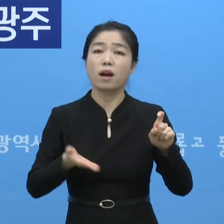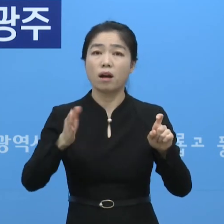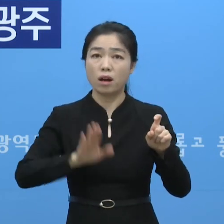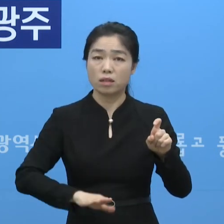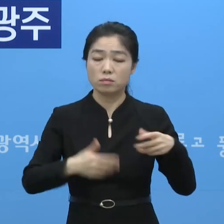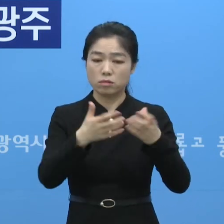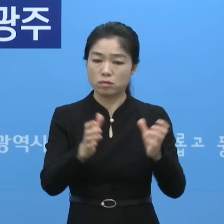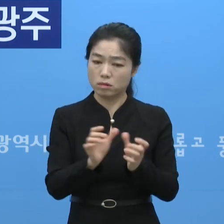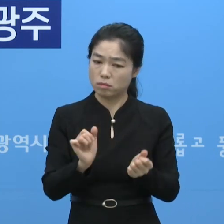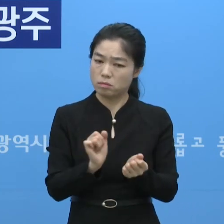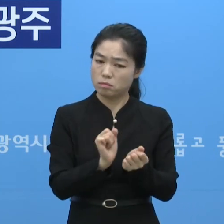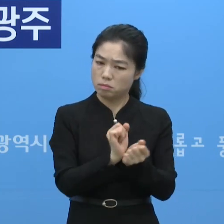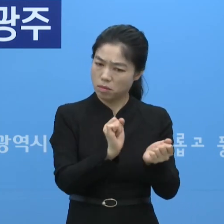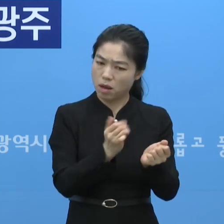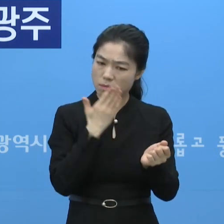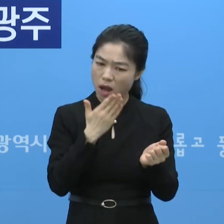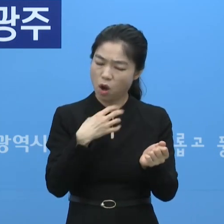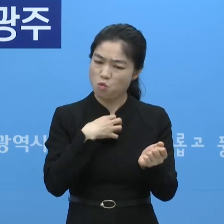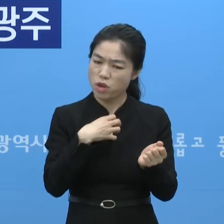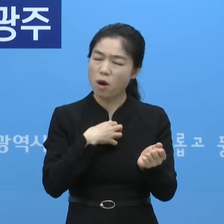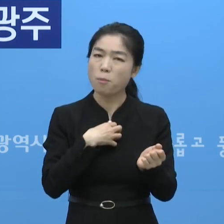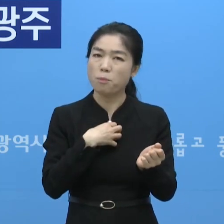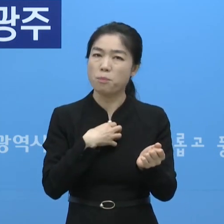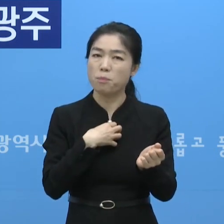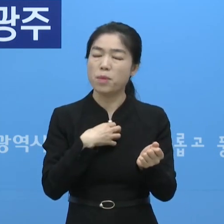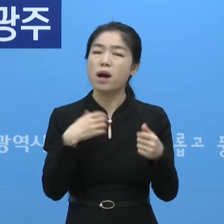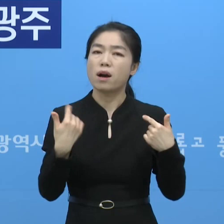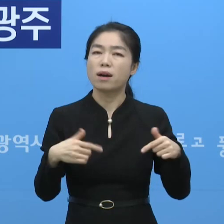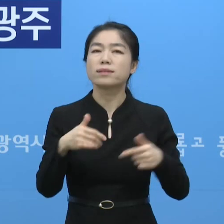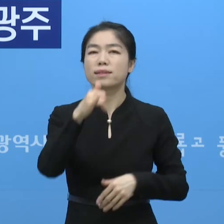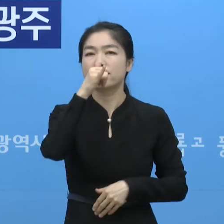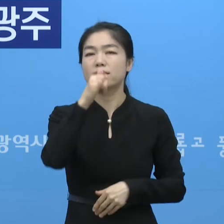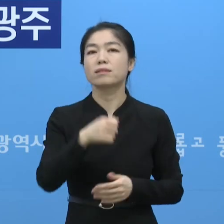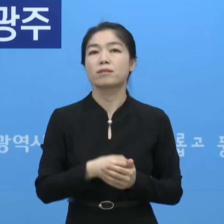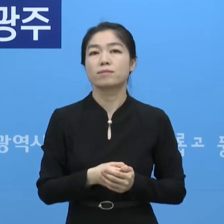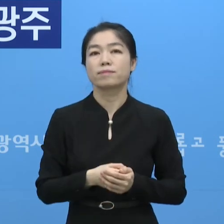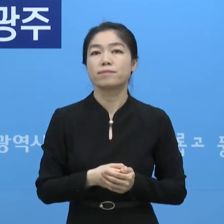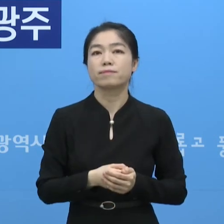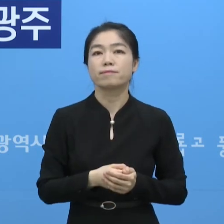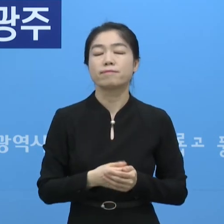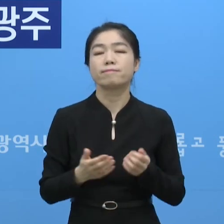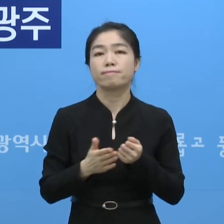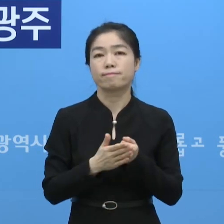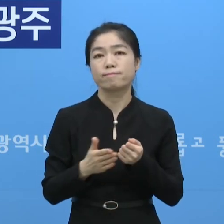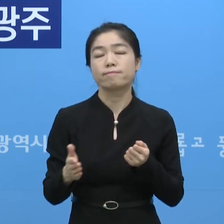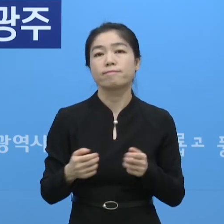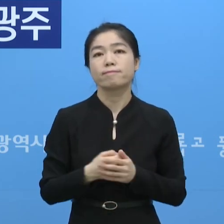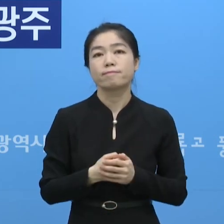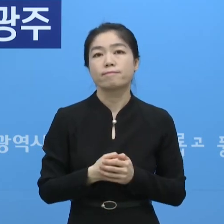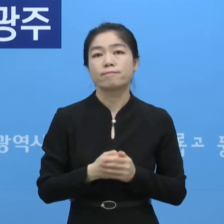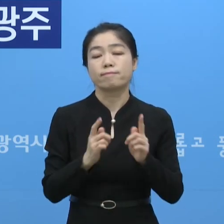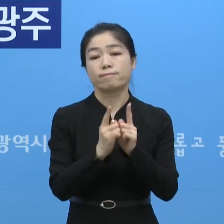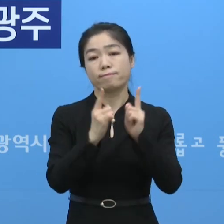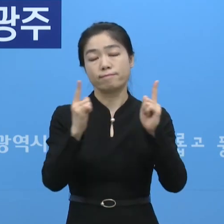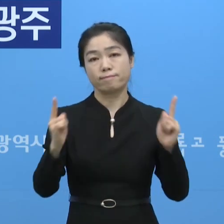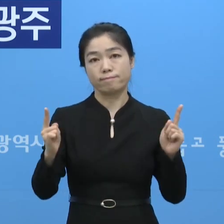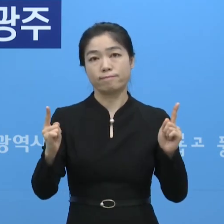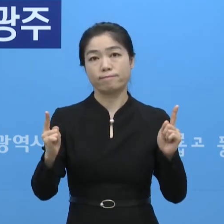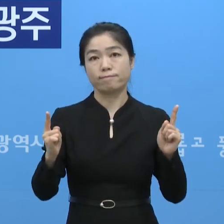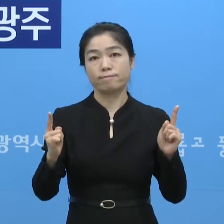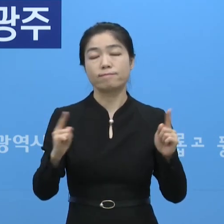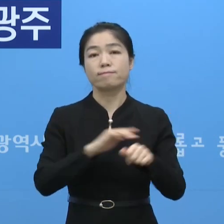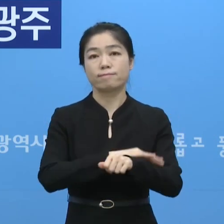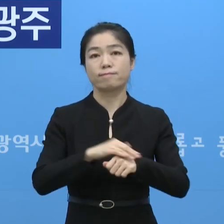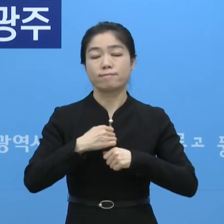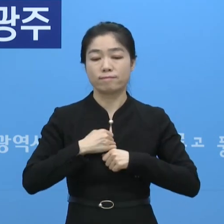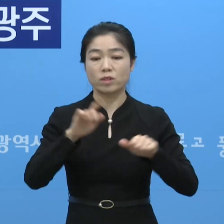집단 감염으로 될 수 있는 그런 요인들이 항상 위험요인들이 잔존해 있습니다. 그래서 거리 두기 지키는